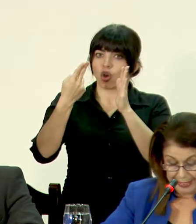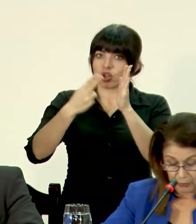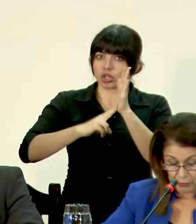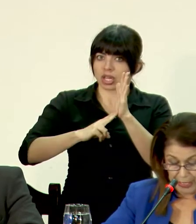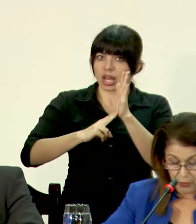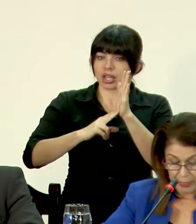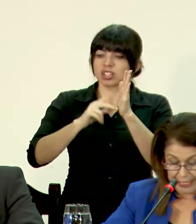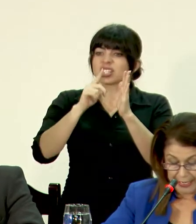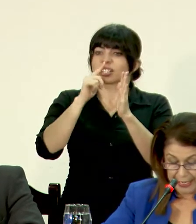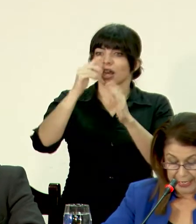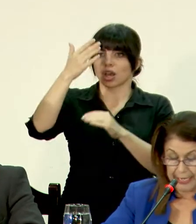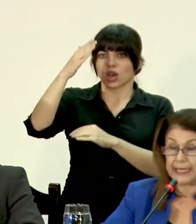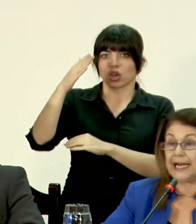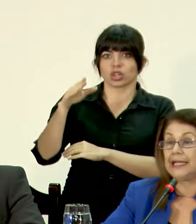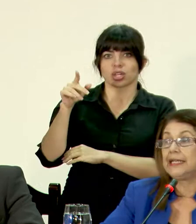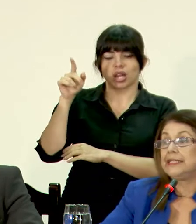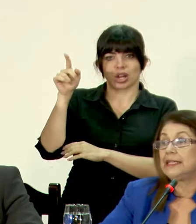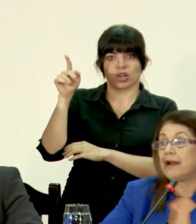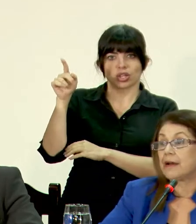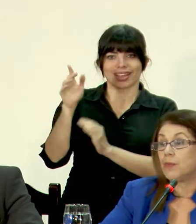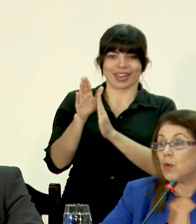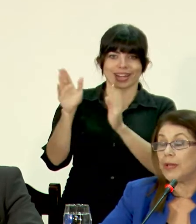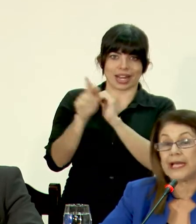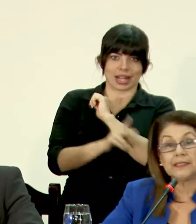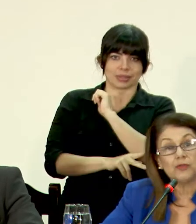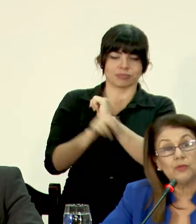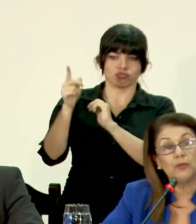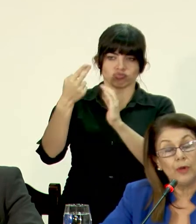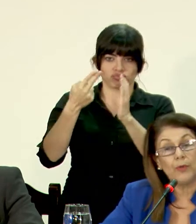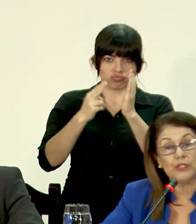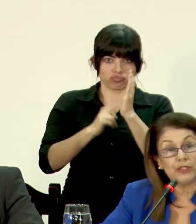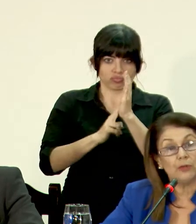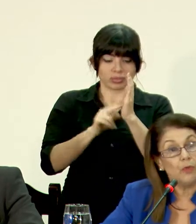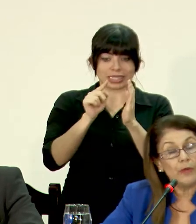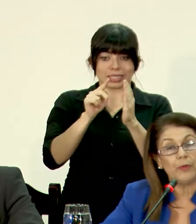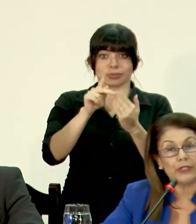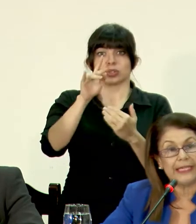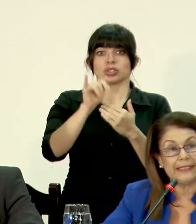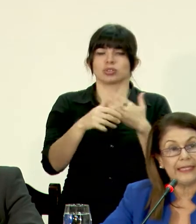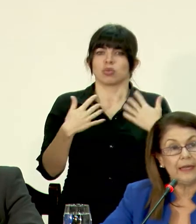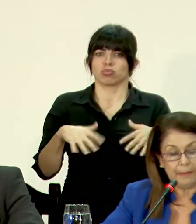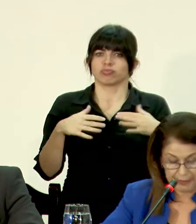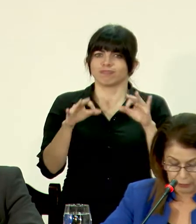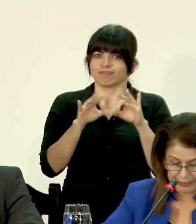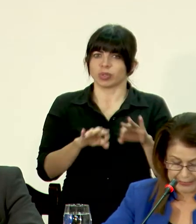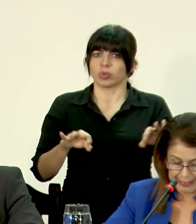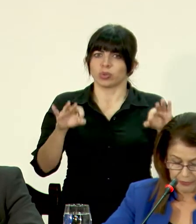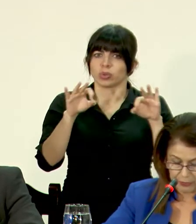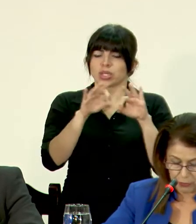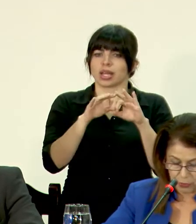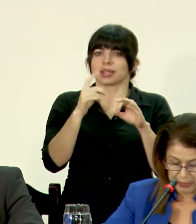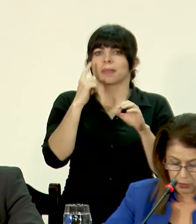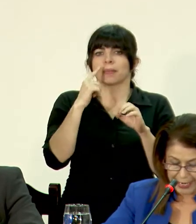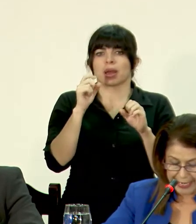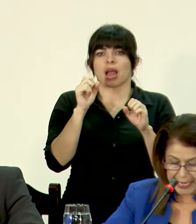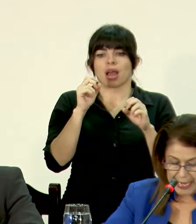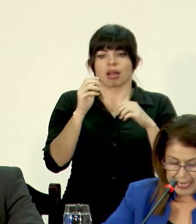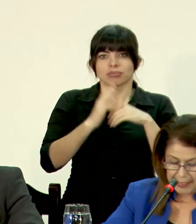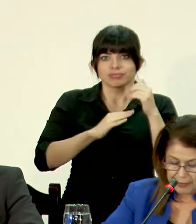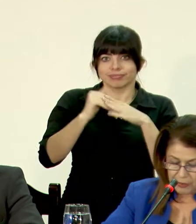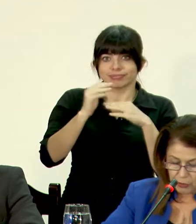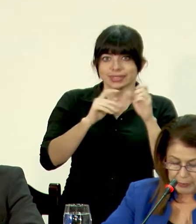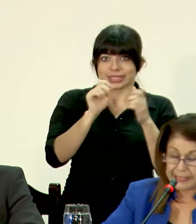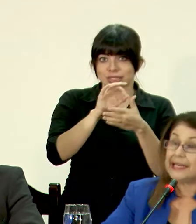parte de la Contraloría General de la República. Este es un proyecto muy importante para fortalecer la infraestructura escolar.